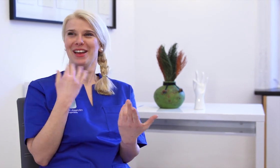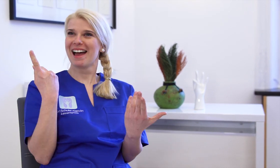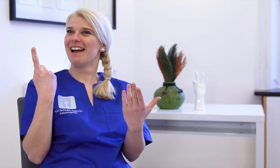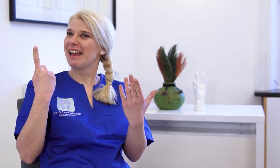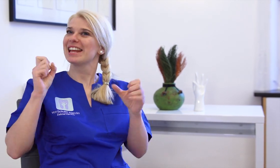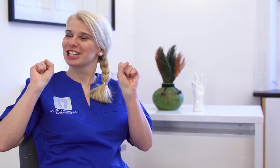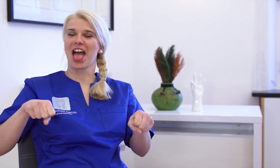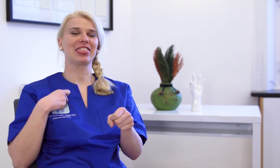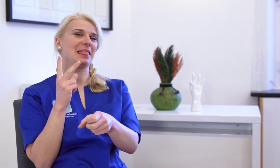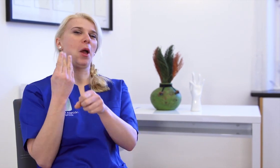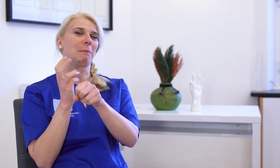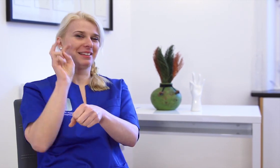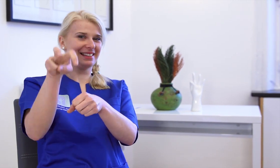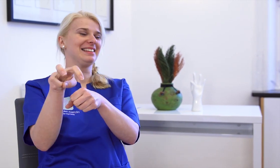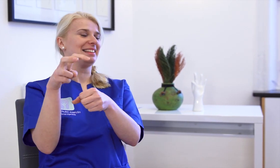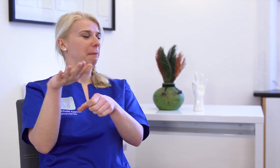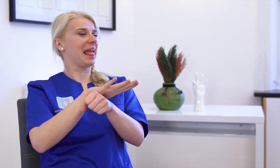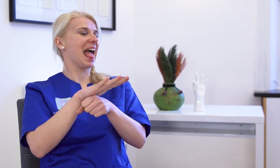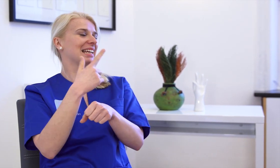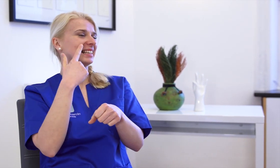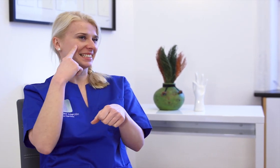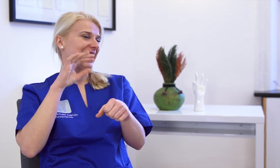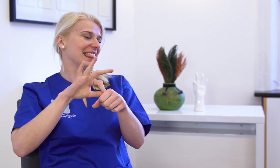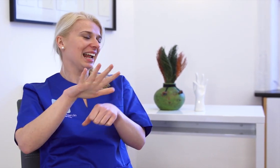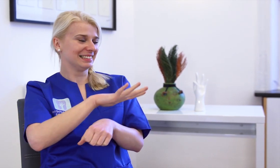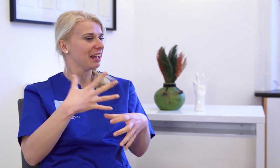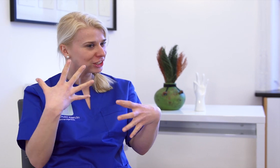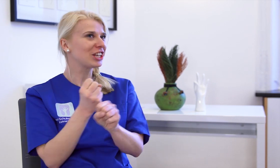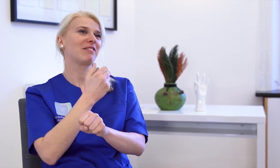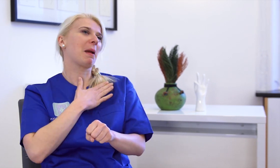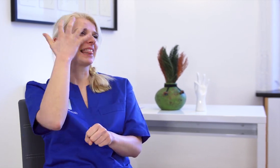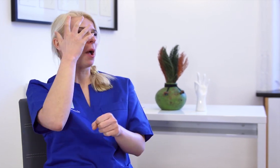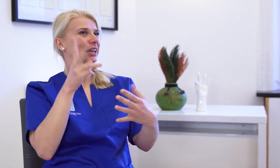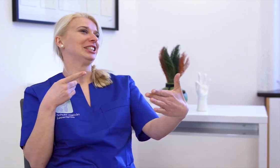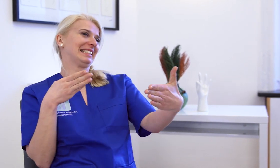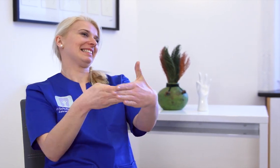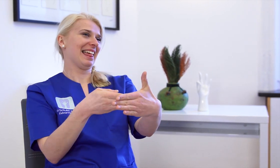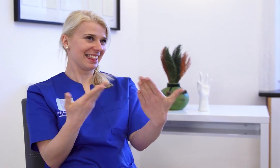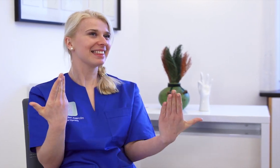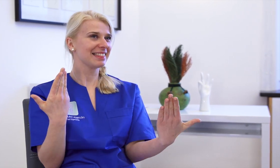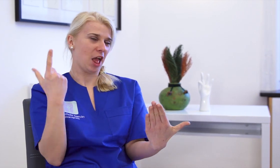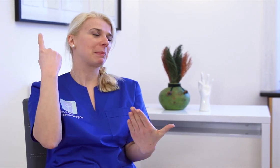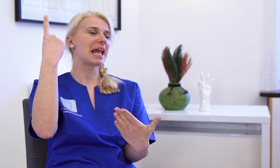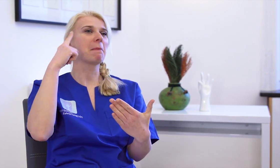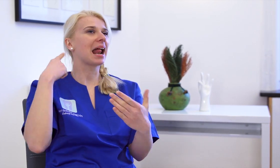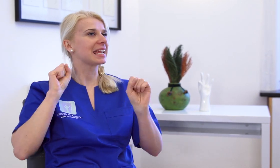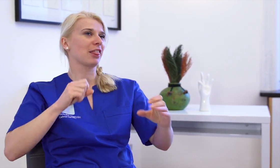Das war schon echt toll für mich, dass mir diese Chance gegeben wurde. Zahnmedizin interessiert mich einfach sehr. Und mit Marianella war die Verständigung